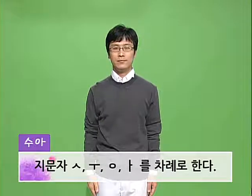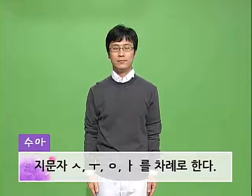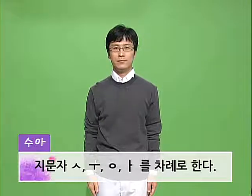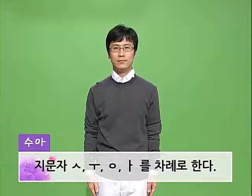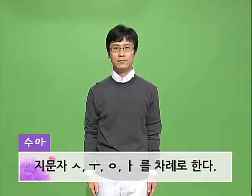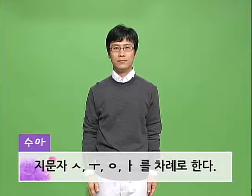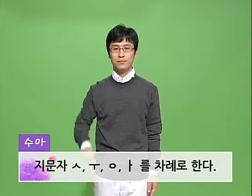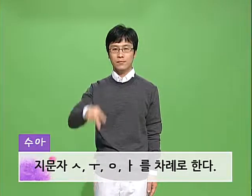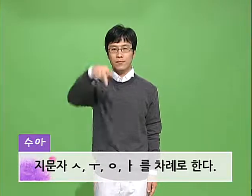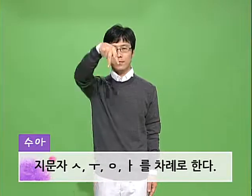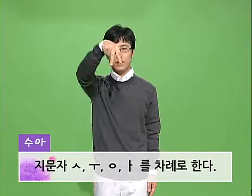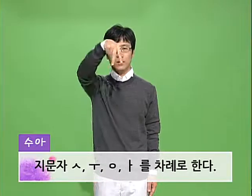수아